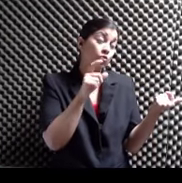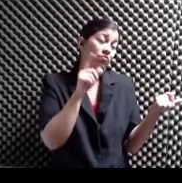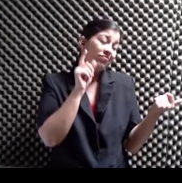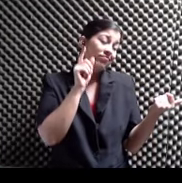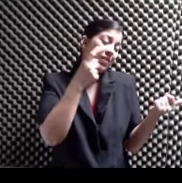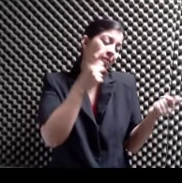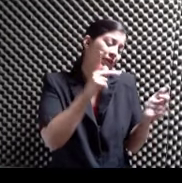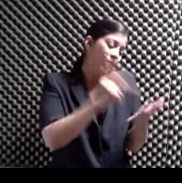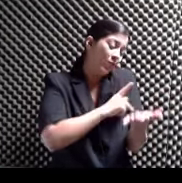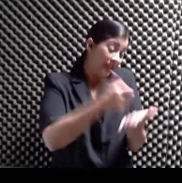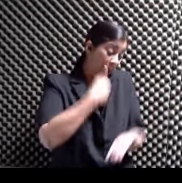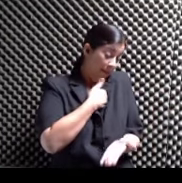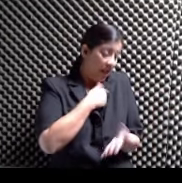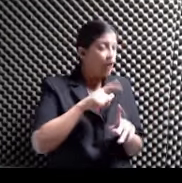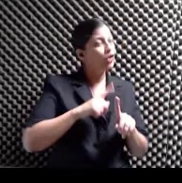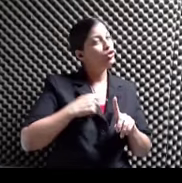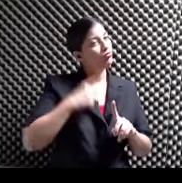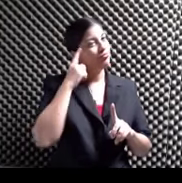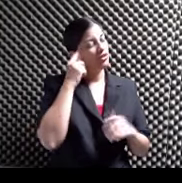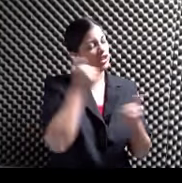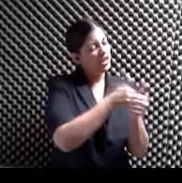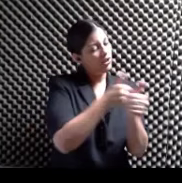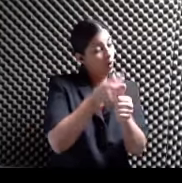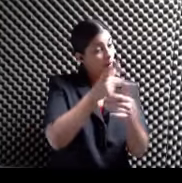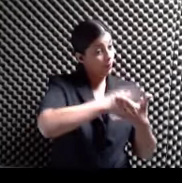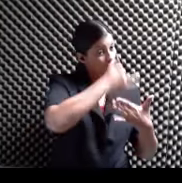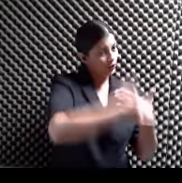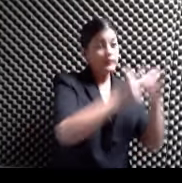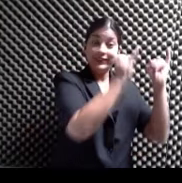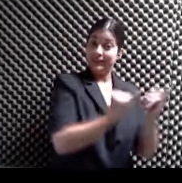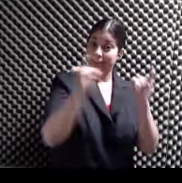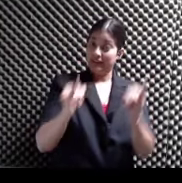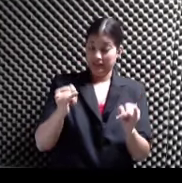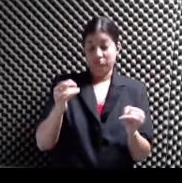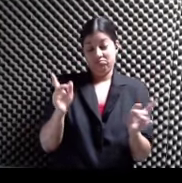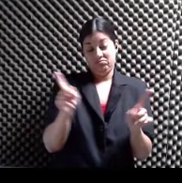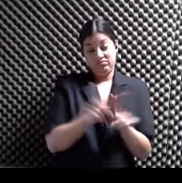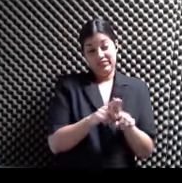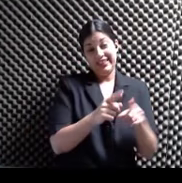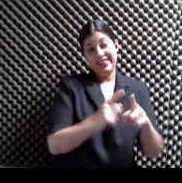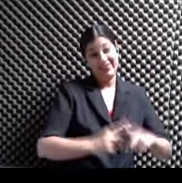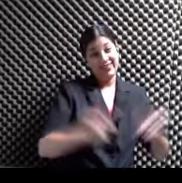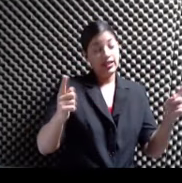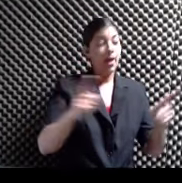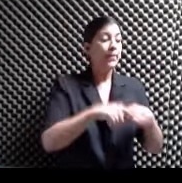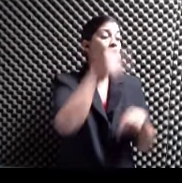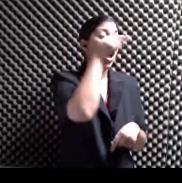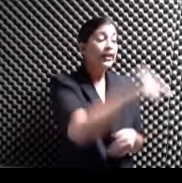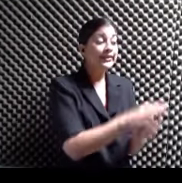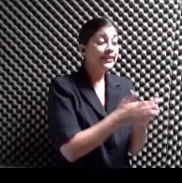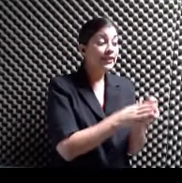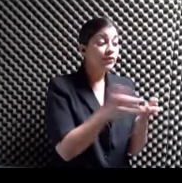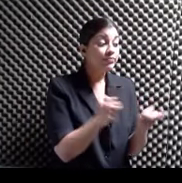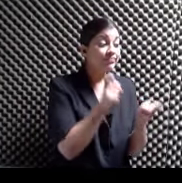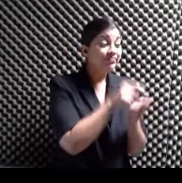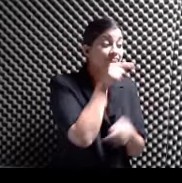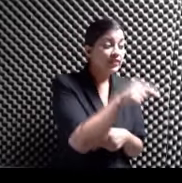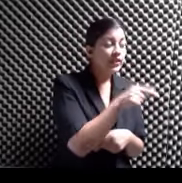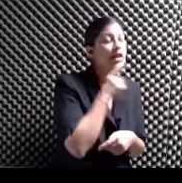proyecto Es independiente Y pueden ser Bien distintos Entre sí Pero este libro En particular Es un libro de amor Es un libro